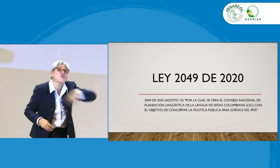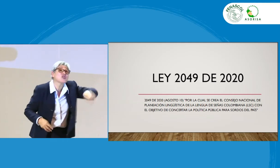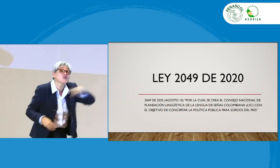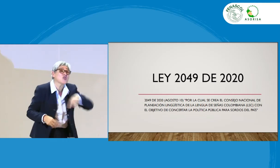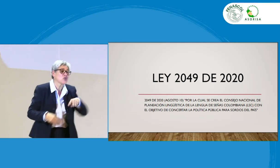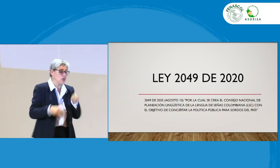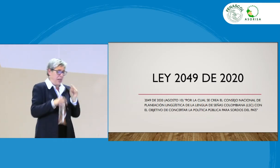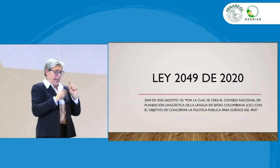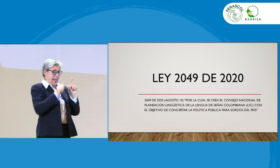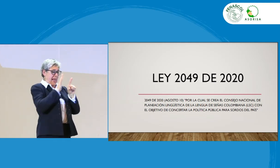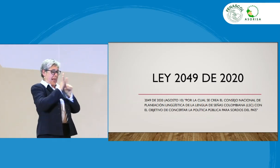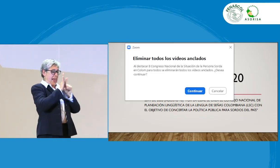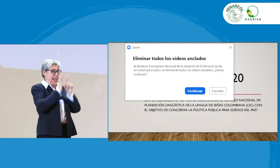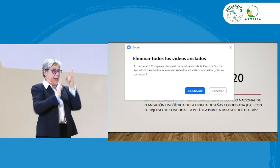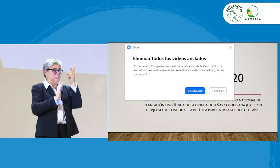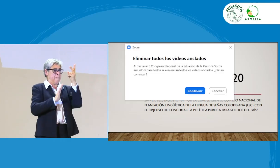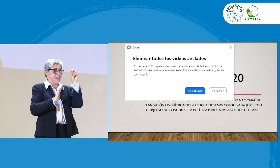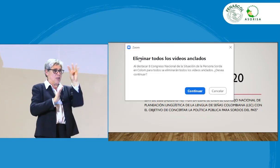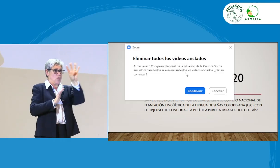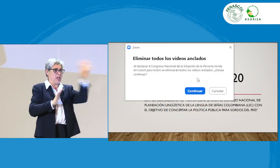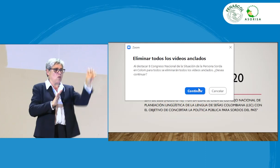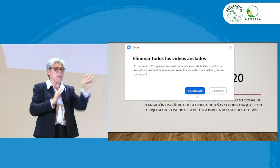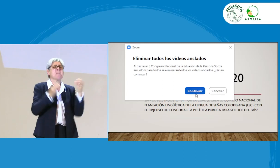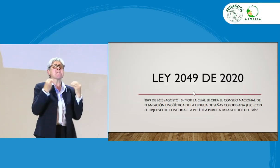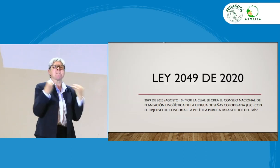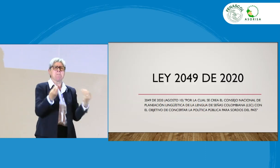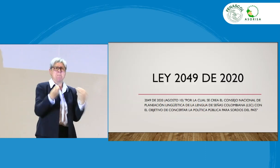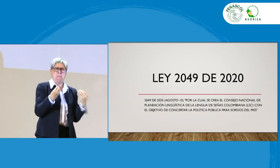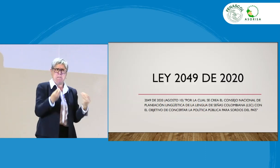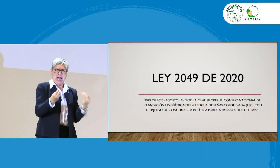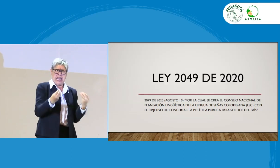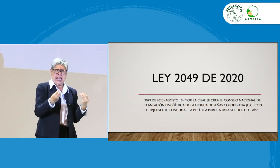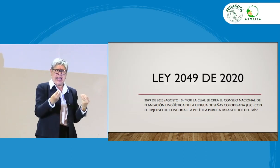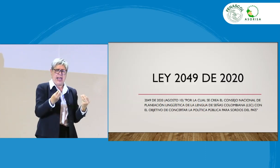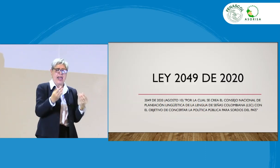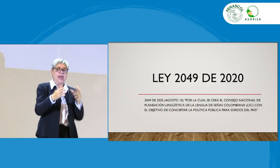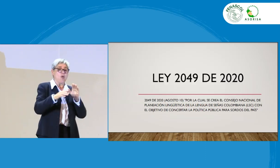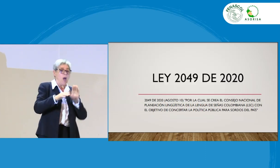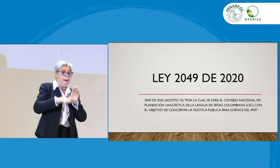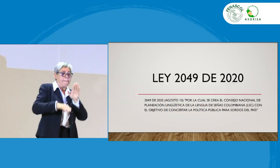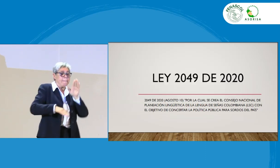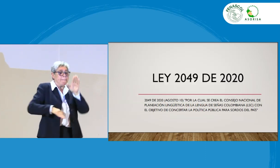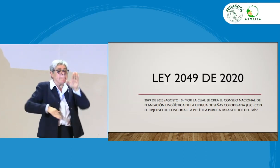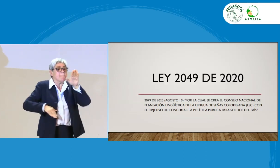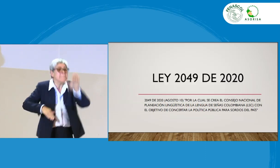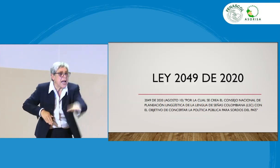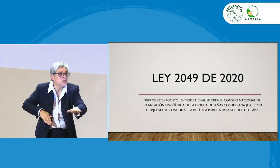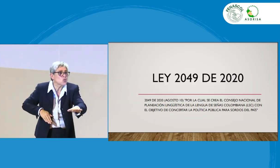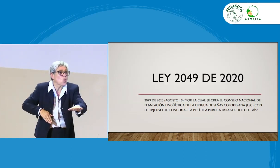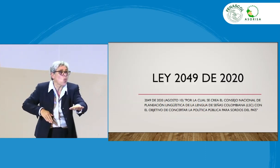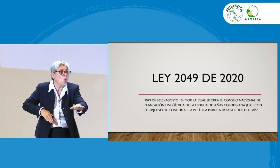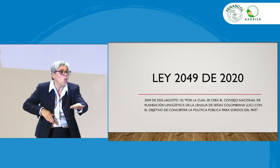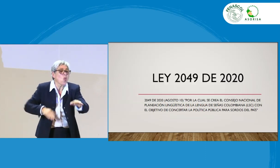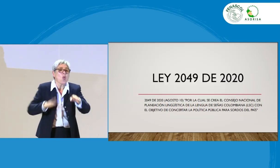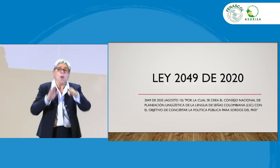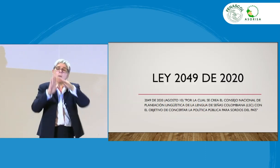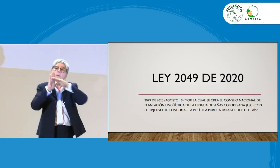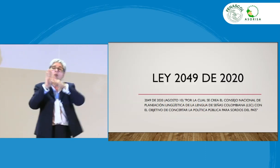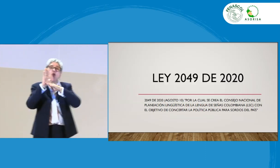Nosotros, en esta ley, la 2049, ¿para qué nos sirve? ¿Cuál es? ¿Cuál es? Es el primer paso que nosotros tenemos para